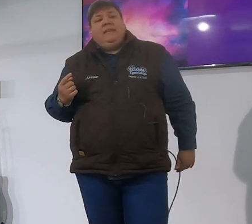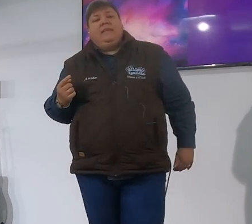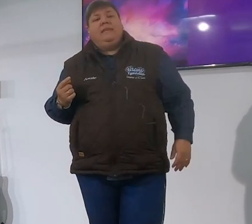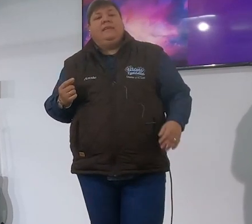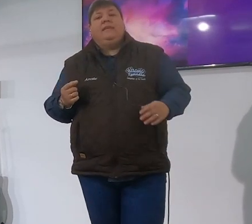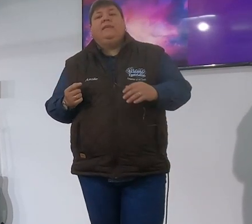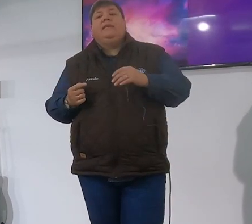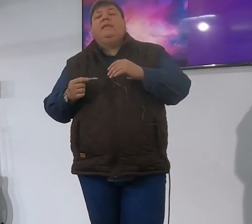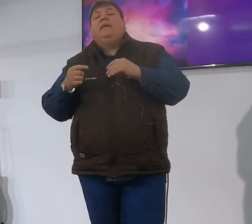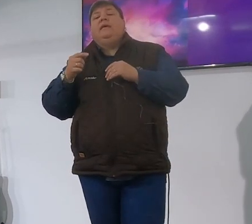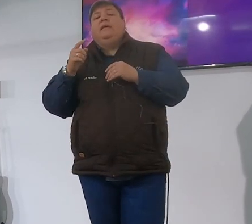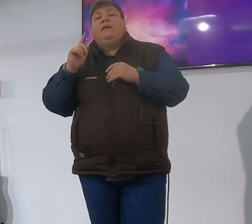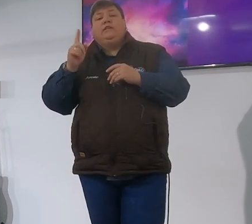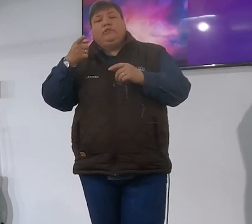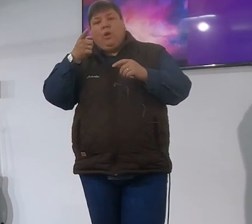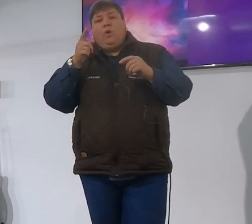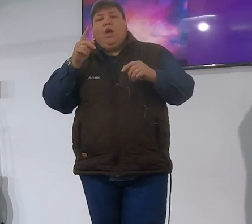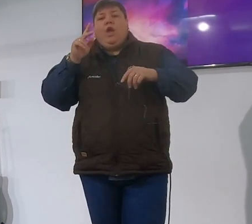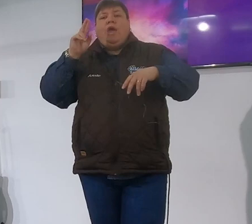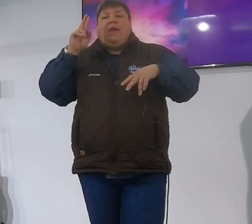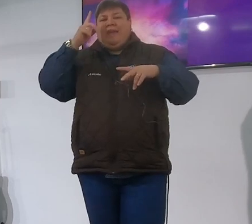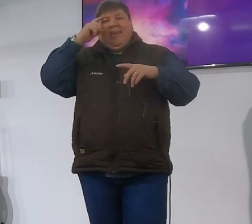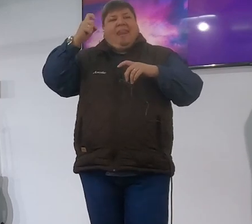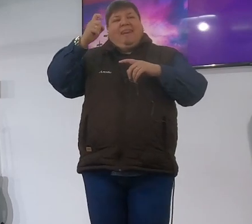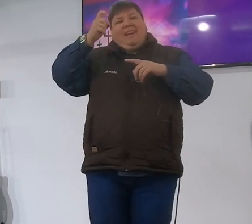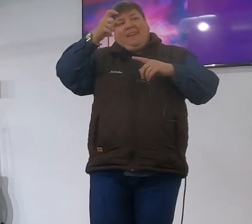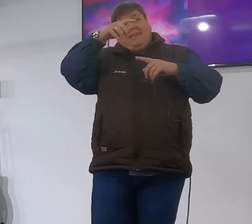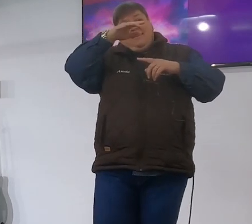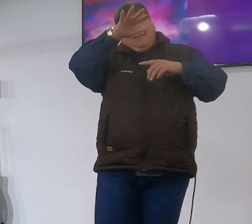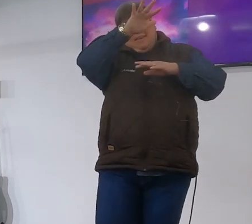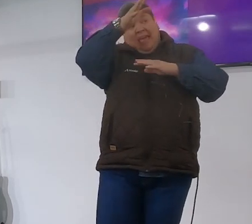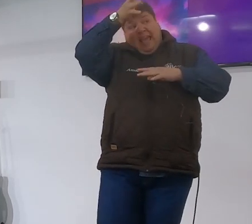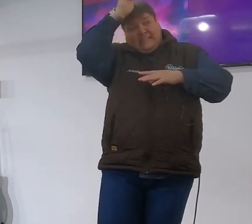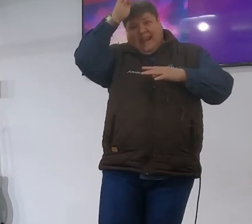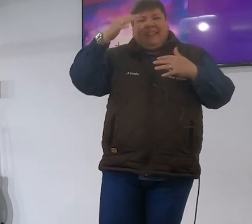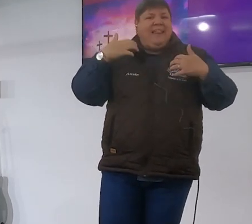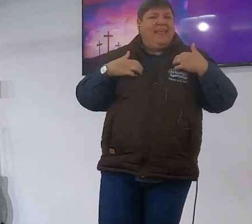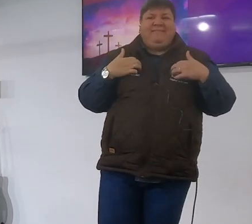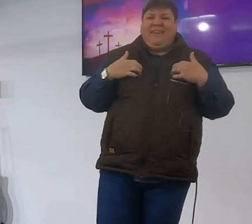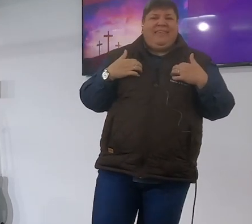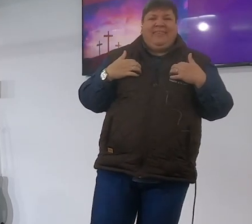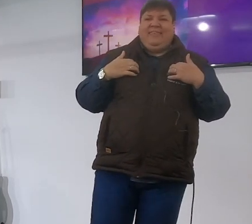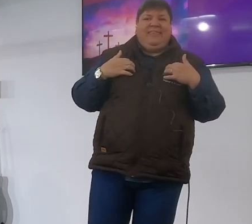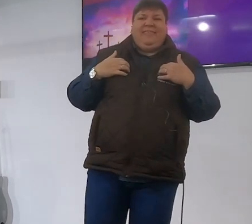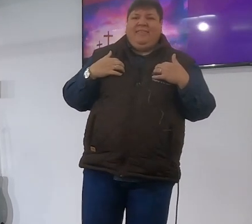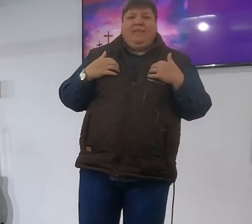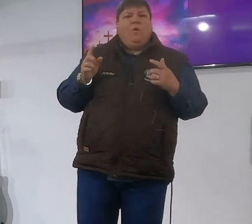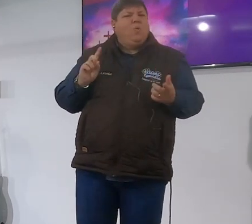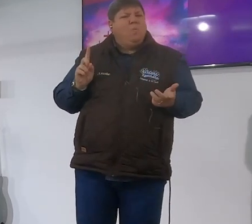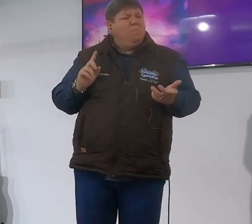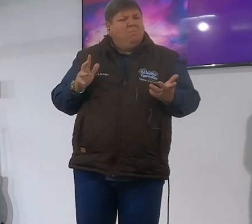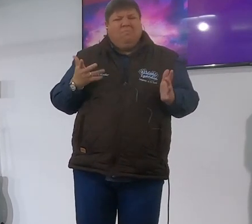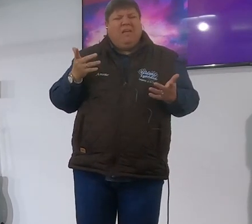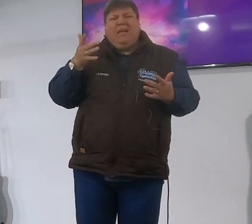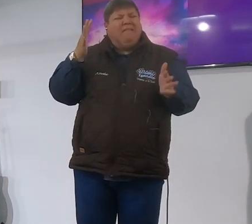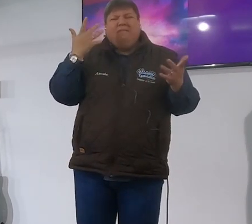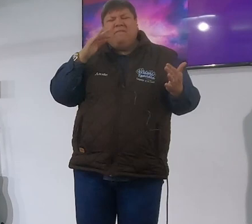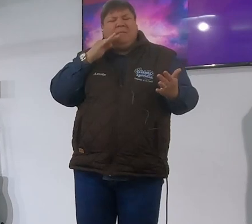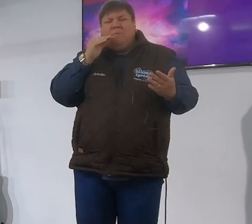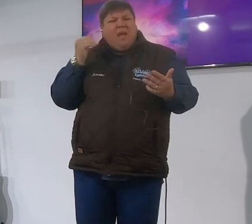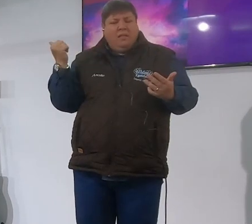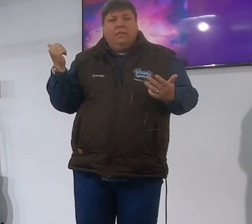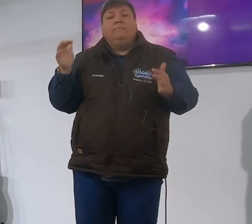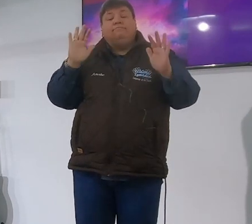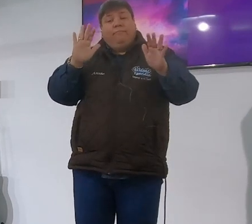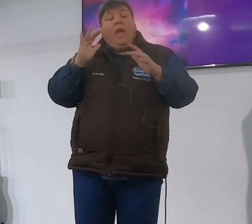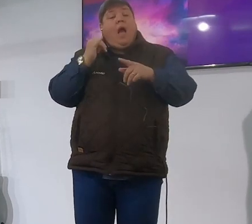dan sou jy nie die Israelite gekies het ek wil in ons rede en jy wonder waarvan praat jy nou kom wat sou